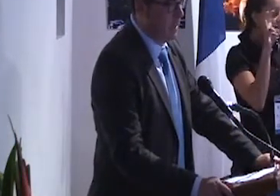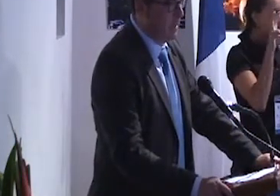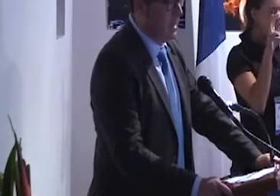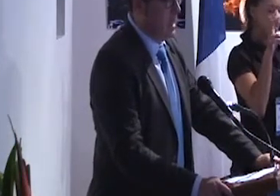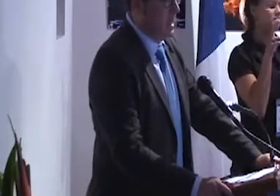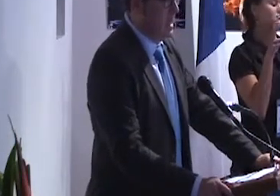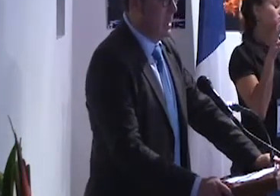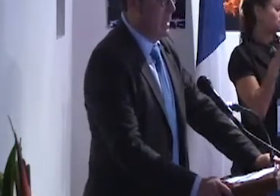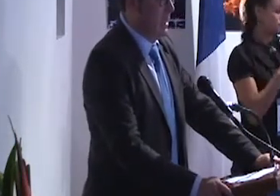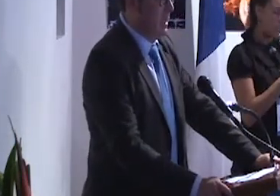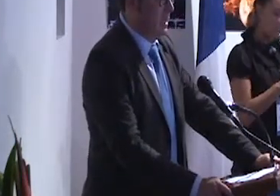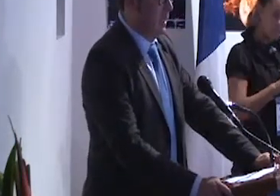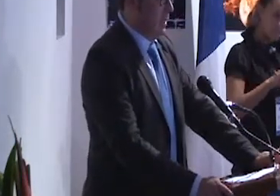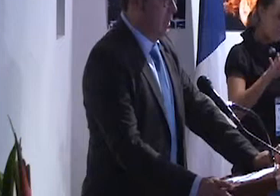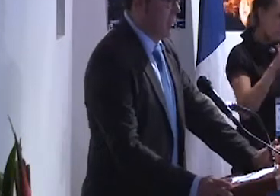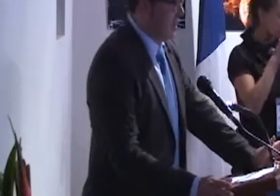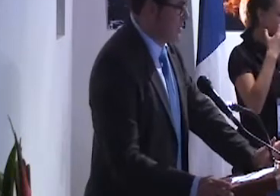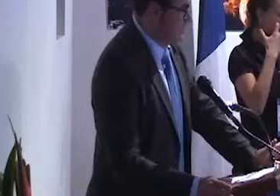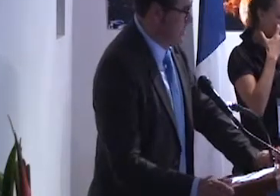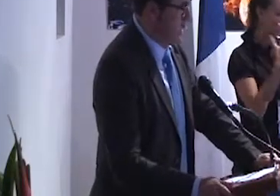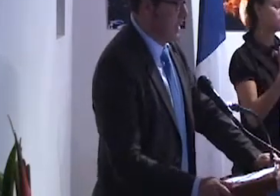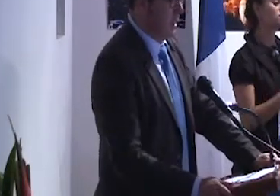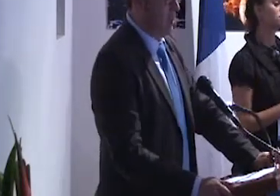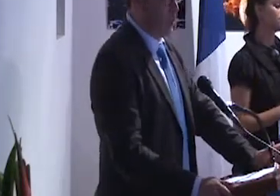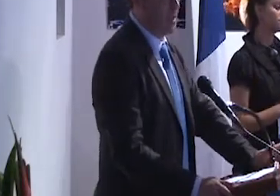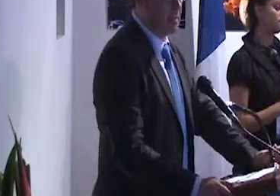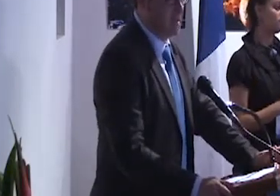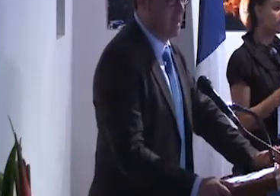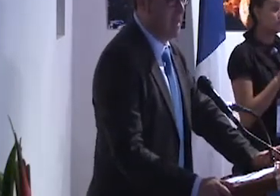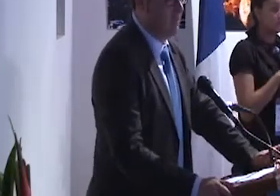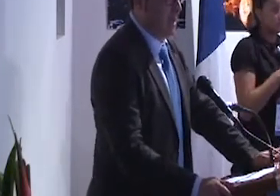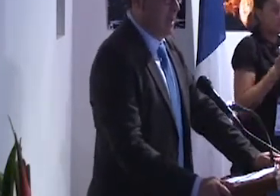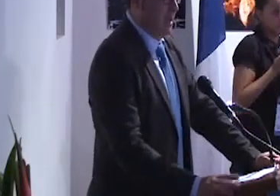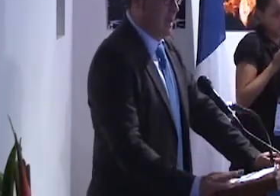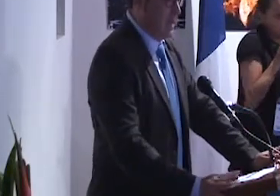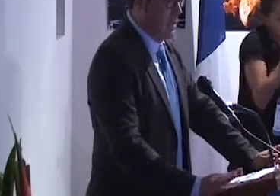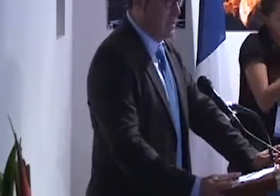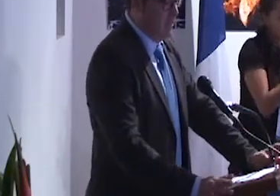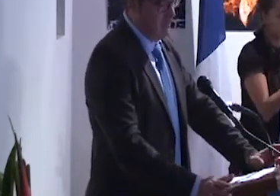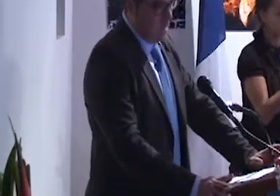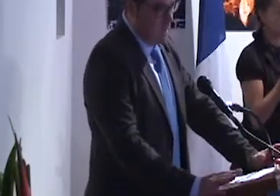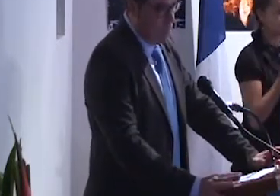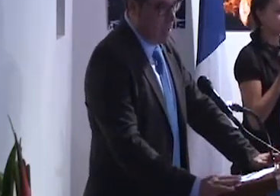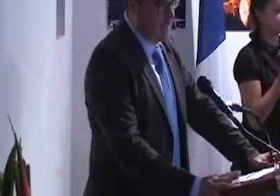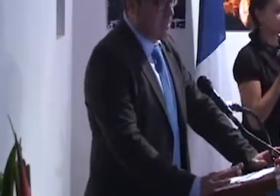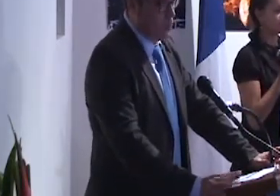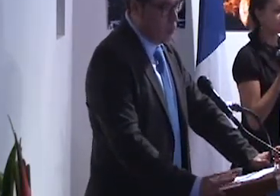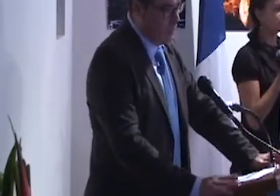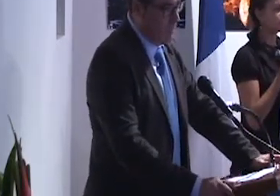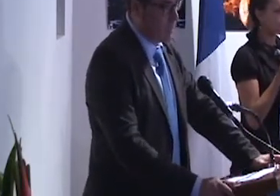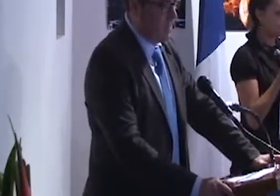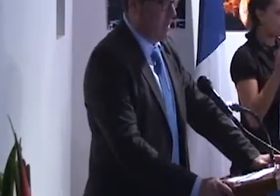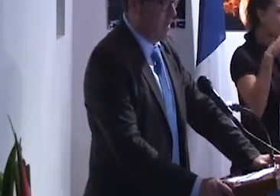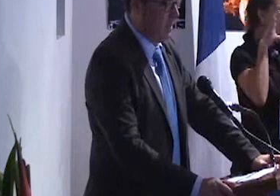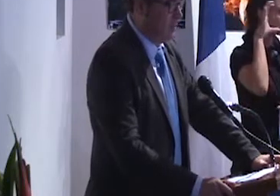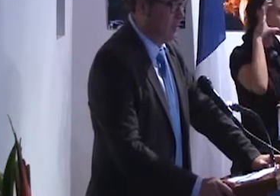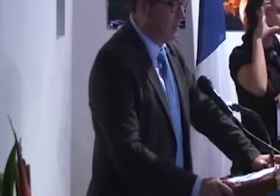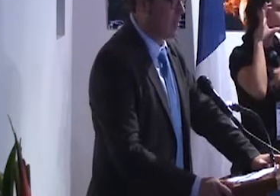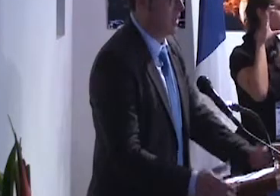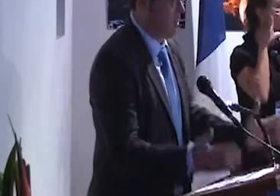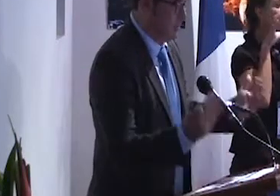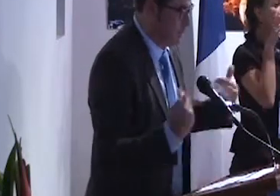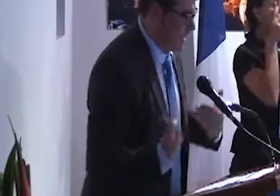importante. Y es una propuesta también, existe actualmente dos tipos de